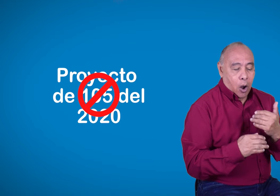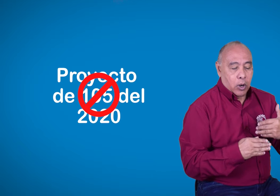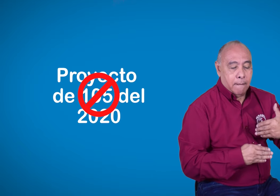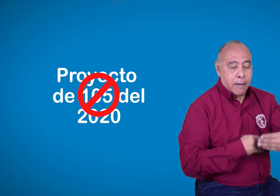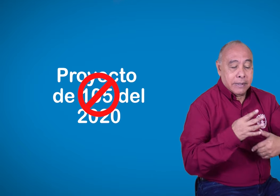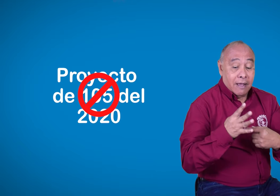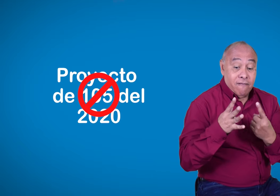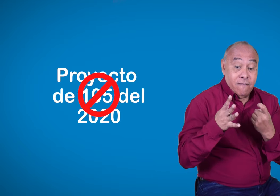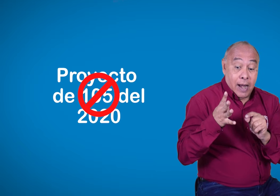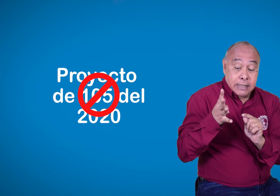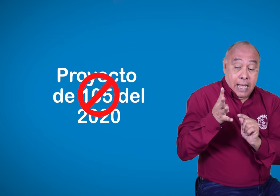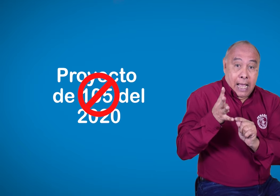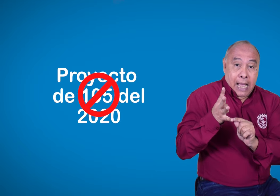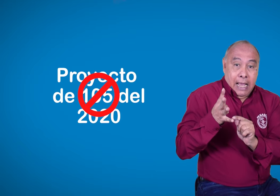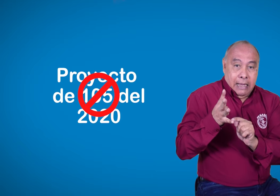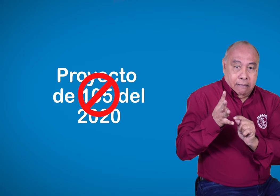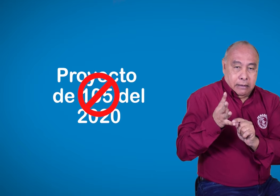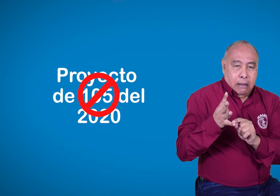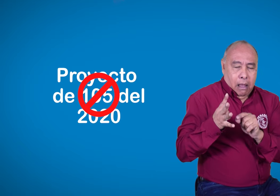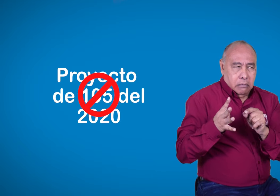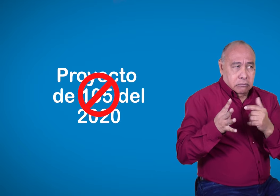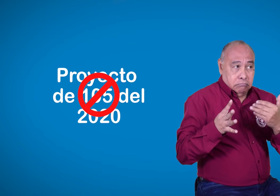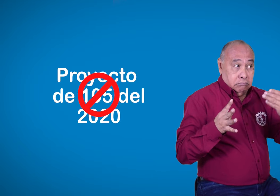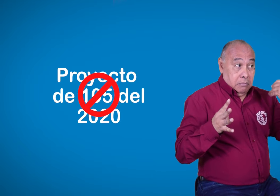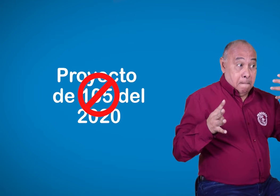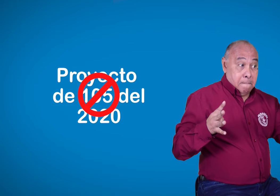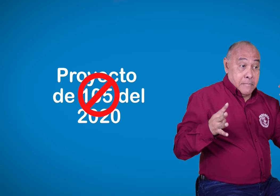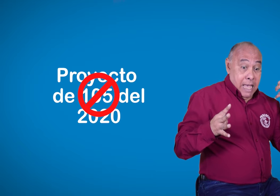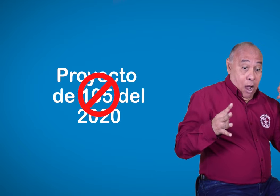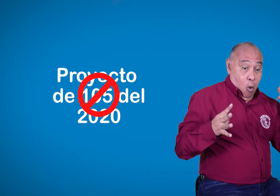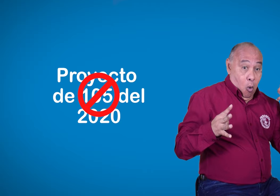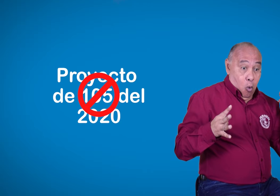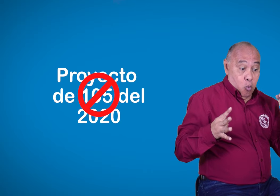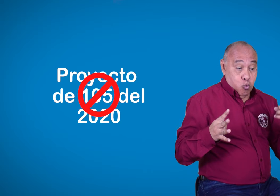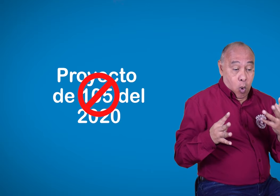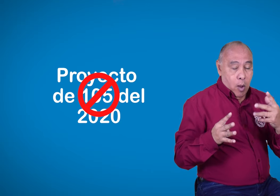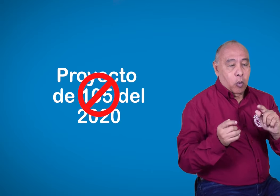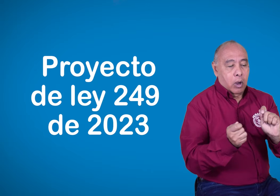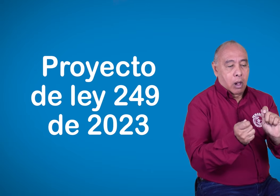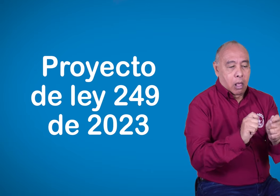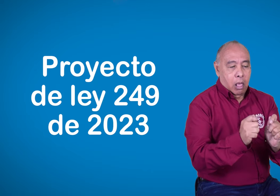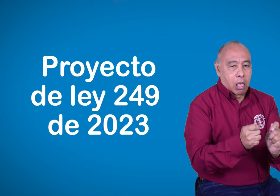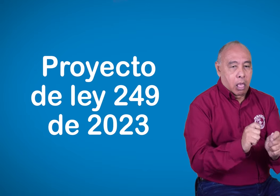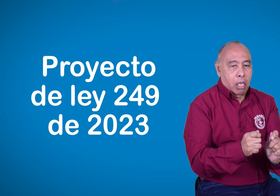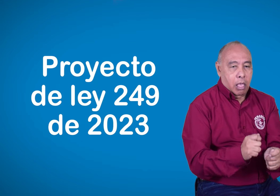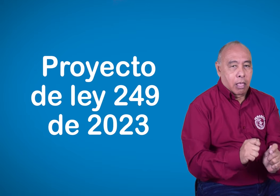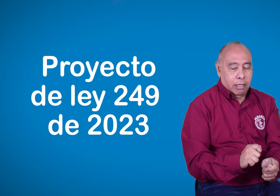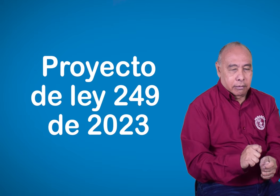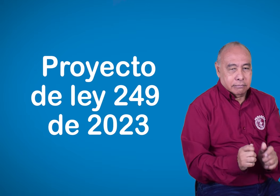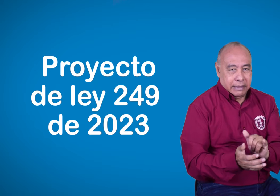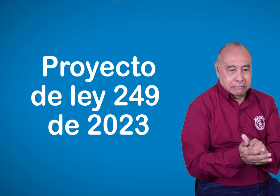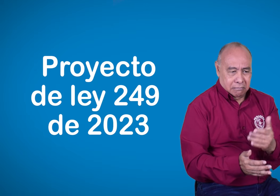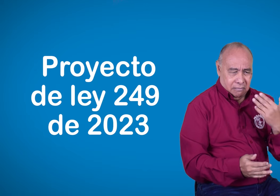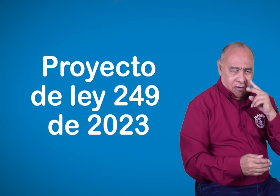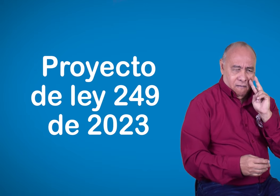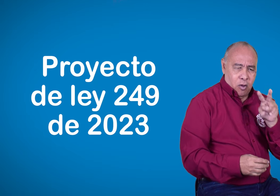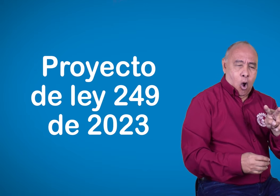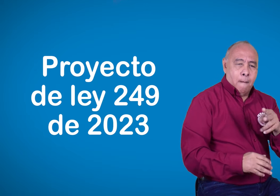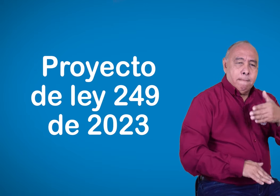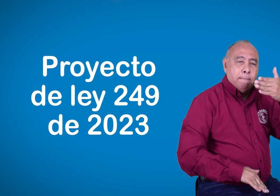antiguo proyecto de ley mencionaba que el plazo era hasta el año 2024, pero el nuevo proyecto de ley da un plazo